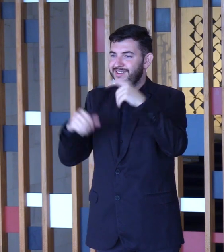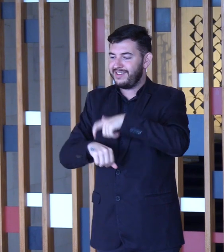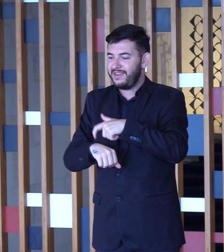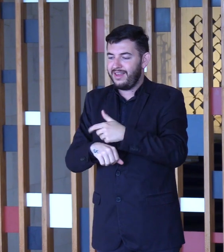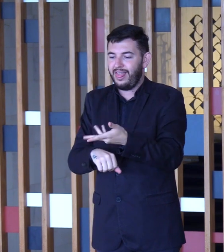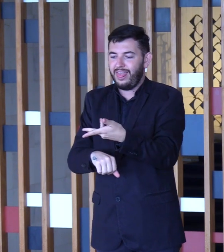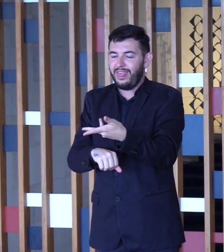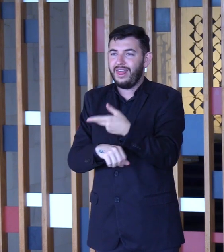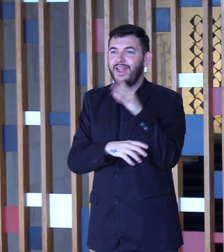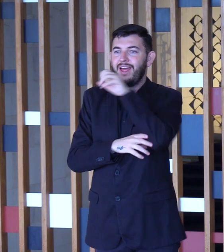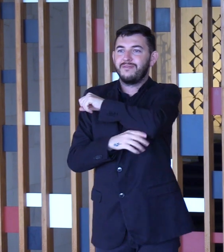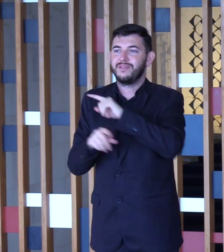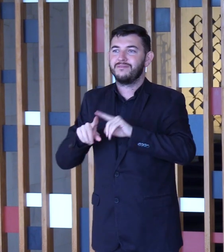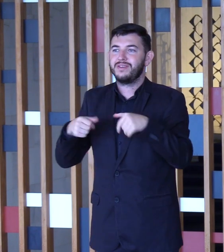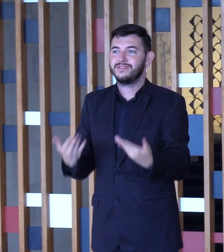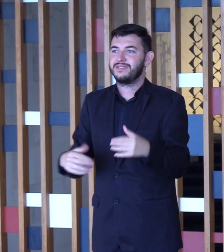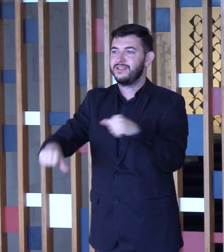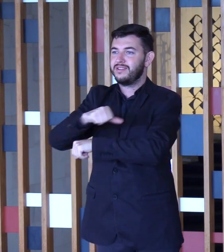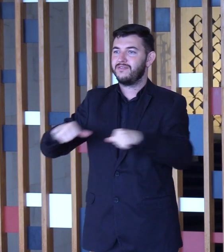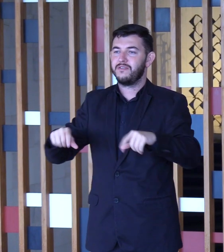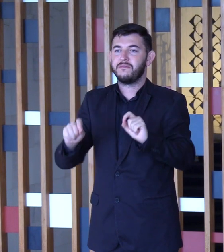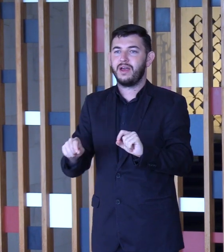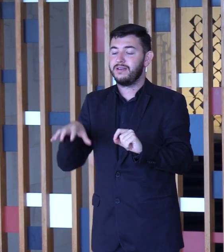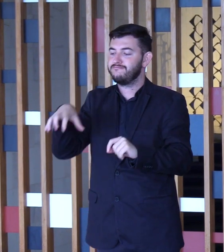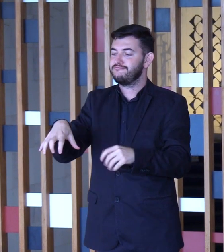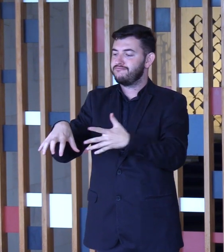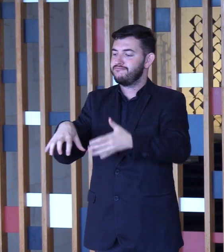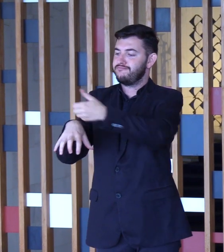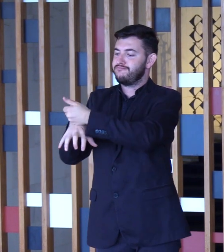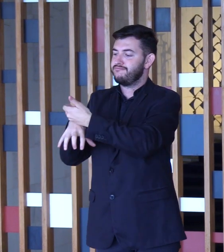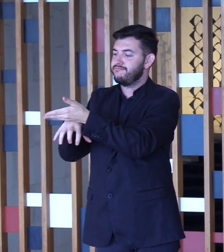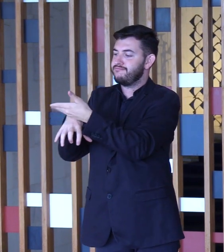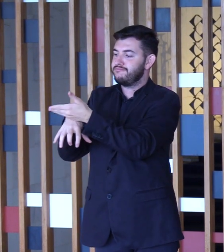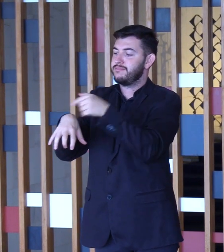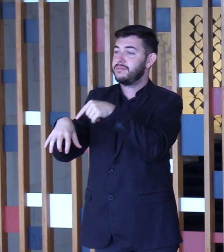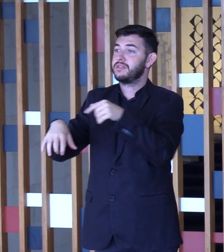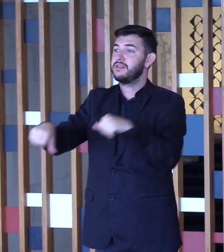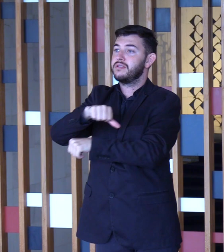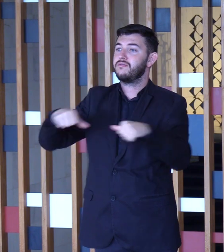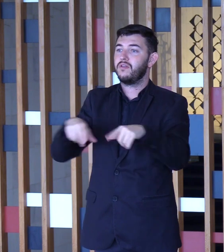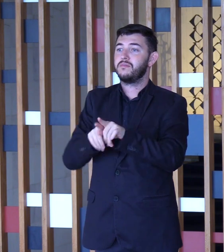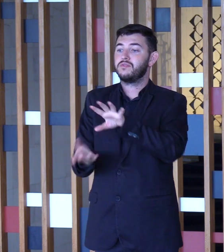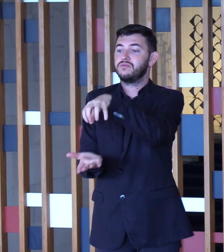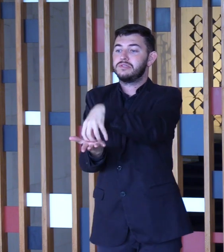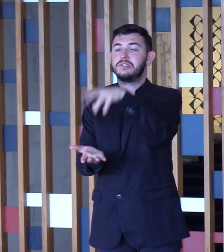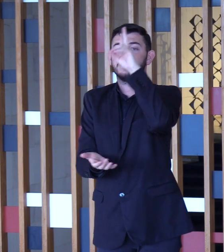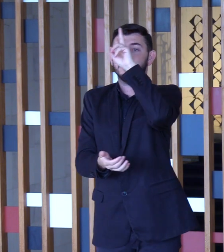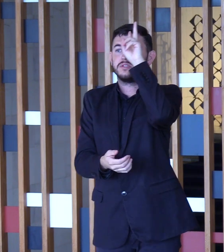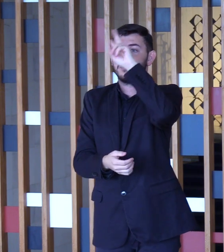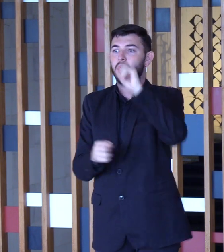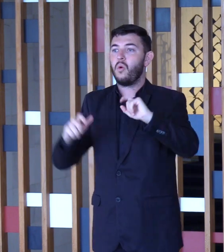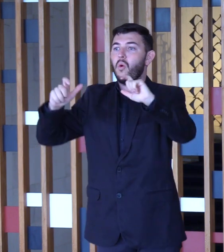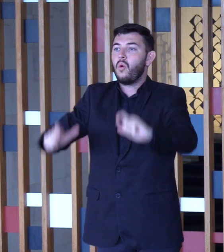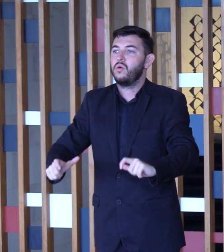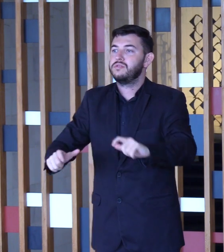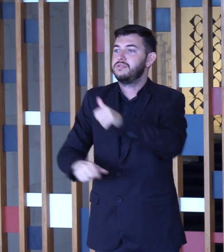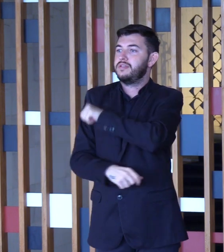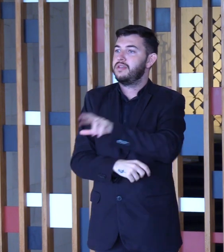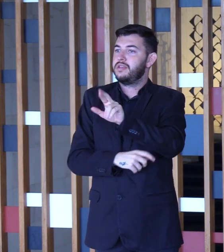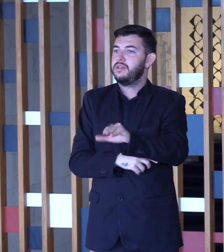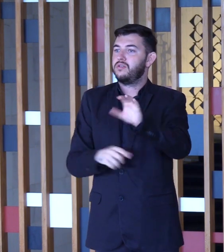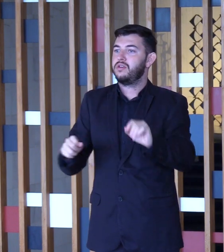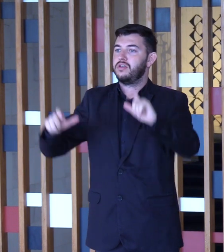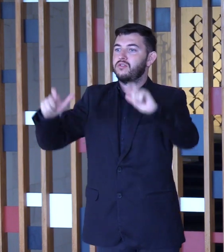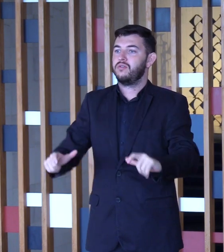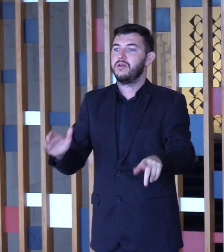era transformar o Palácio Itamaraty num exemplo de revitalização do Centro Histórico do Rio de Janeiro e um ponto de atração de turistas e